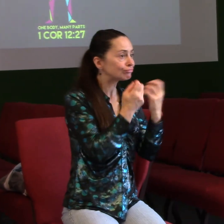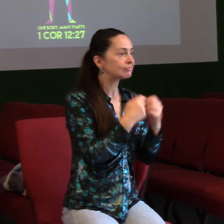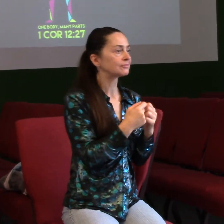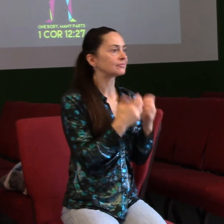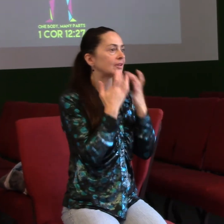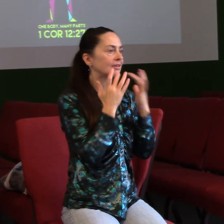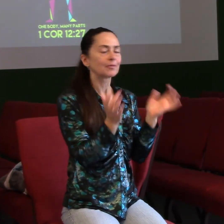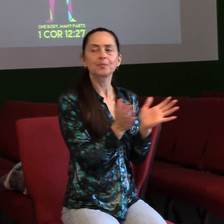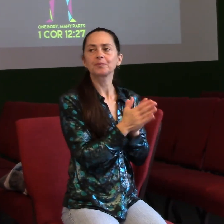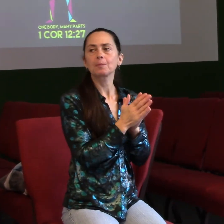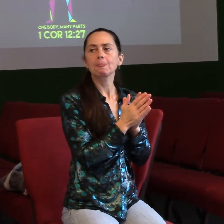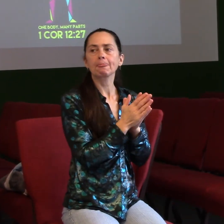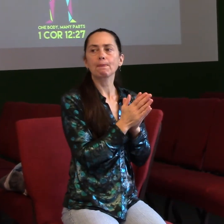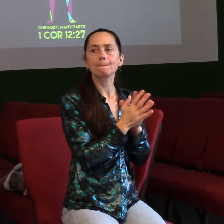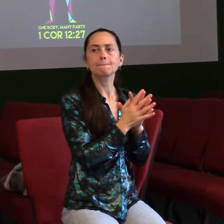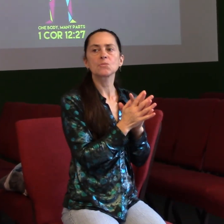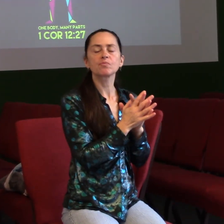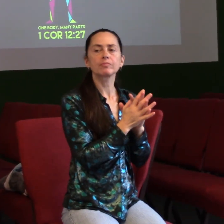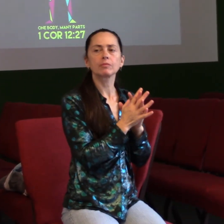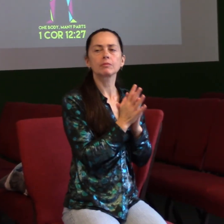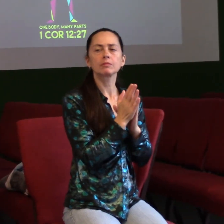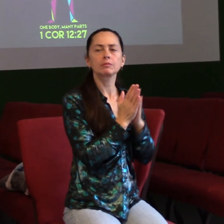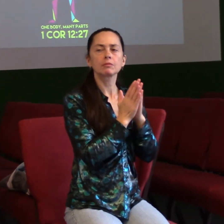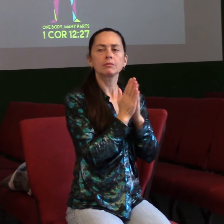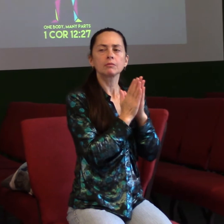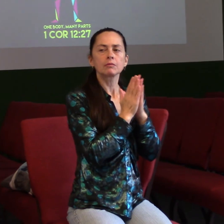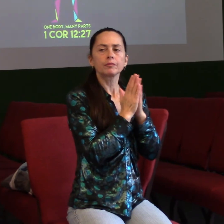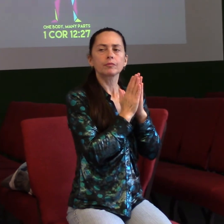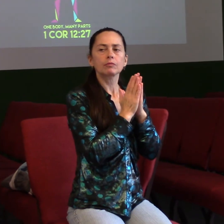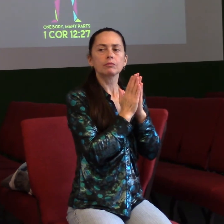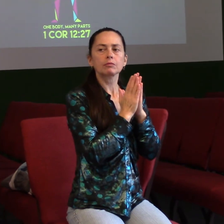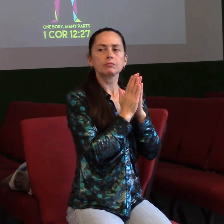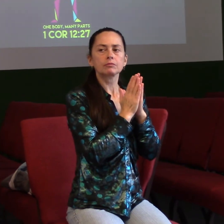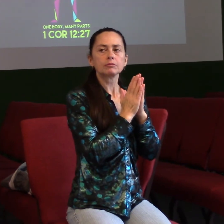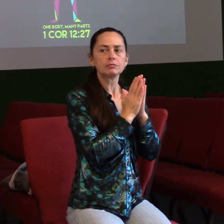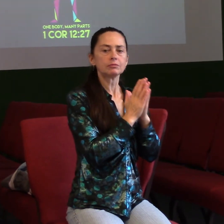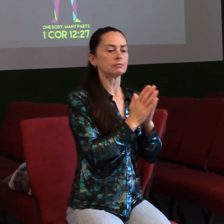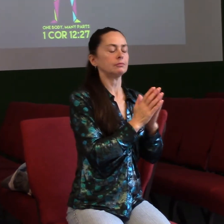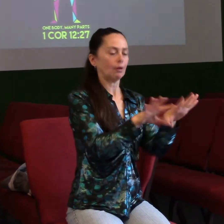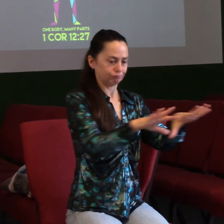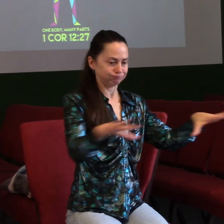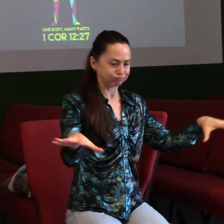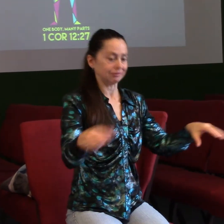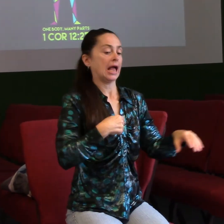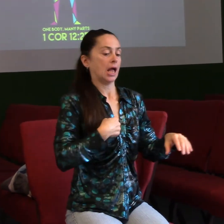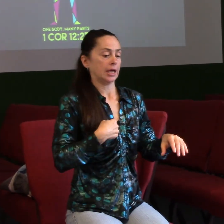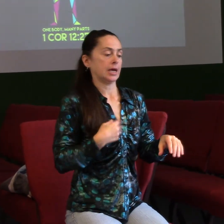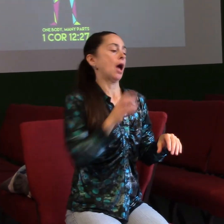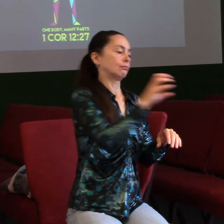dalšího. A říkal jsem si, no tak je možné, že tam budeme jíst jenom tu suchou veku, co přinesu já, ale